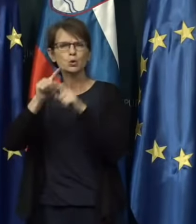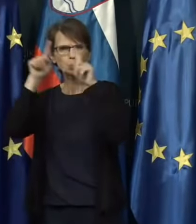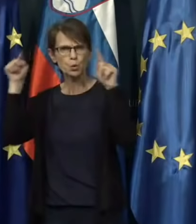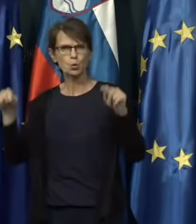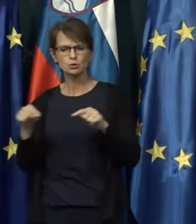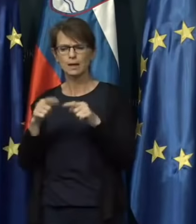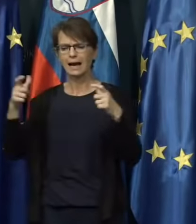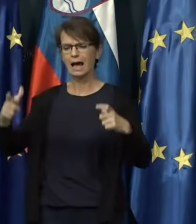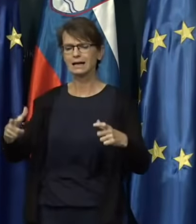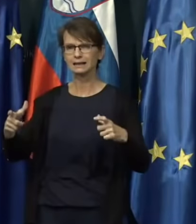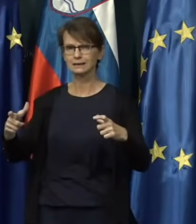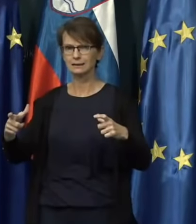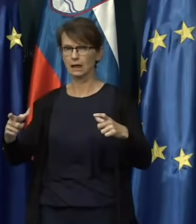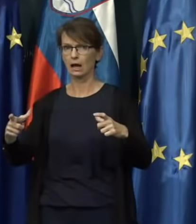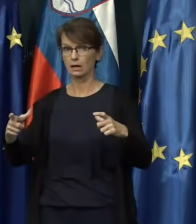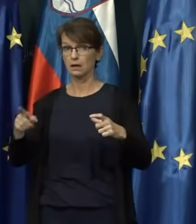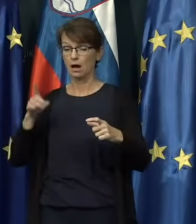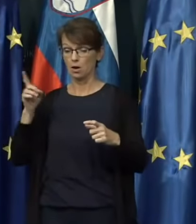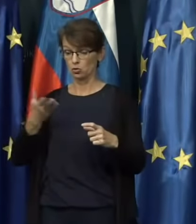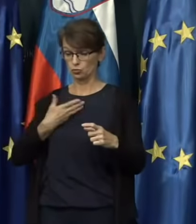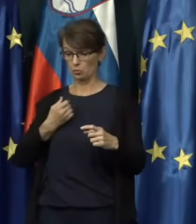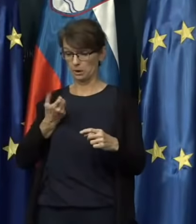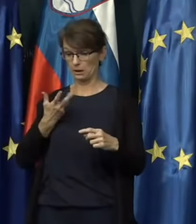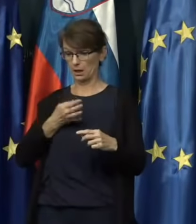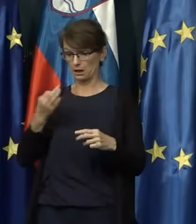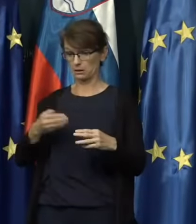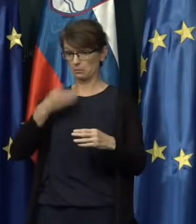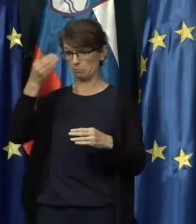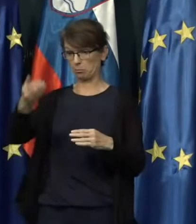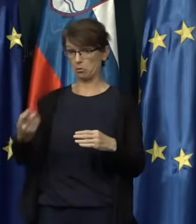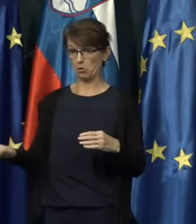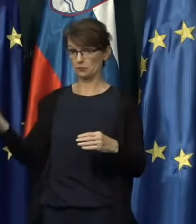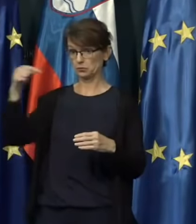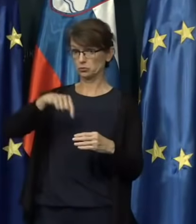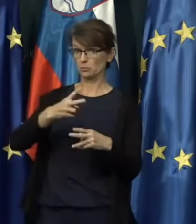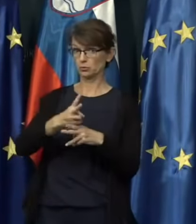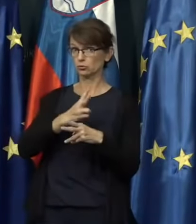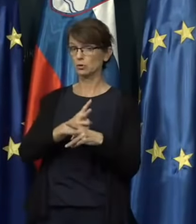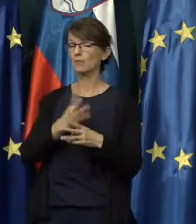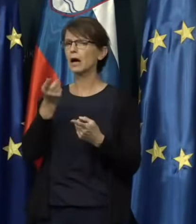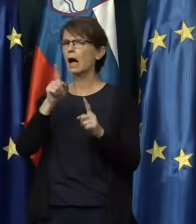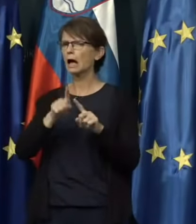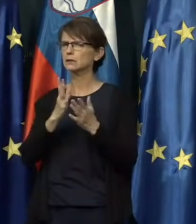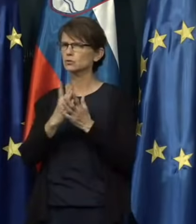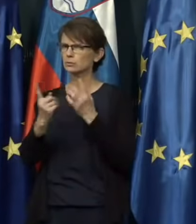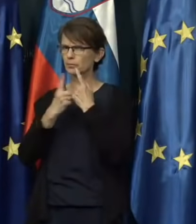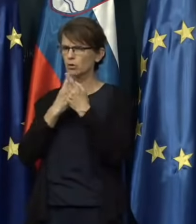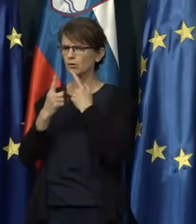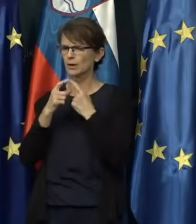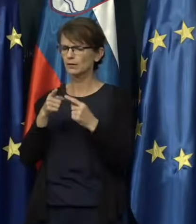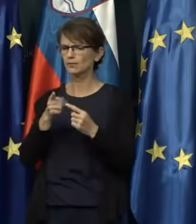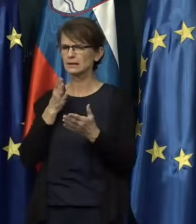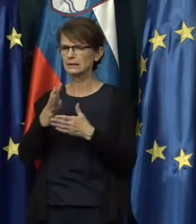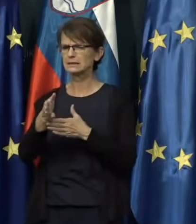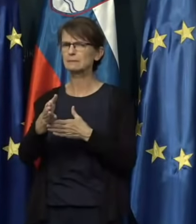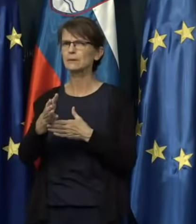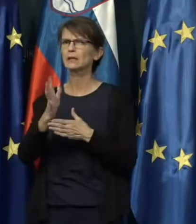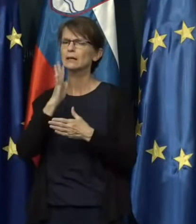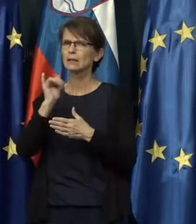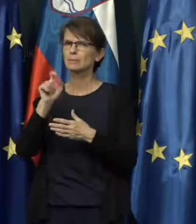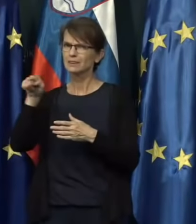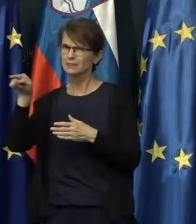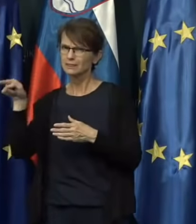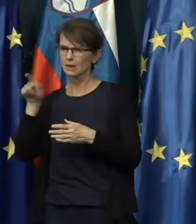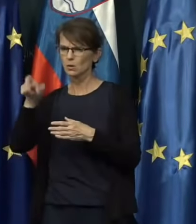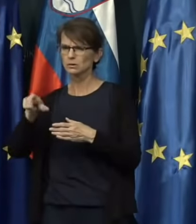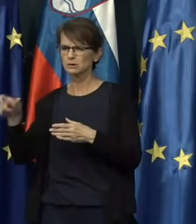dobijo, pač nekaj dni kasneje, pol stopu v državo, ali ste ste mogoče pogovarjali tudi kaj v smiri, da bi take